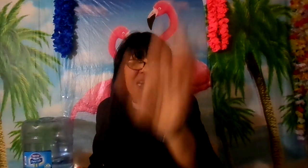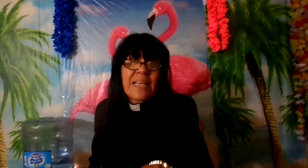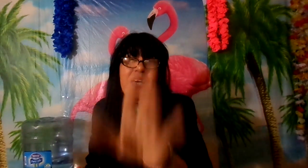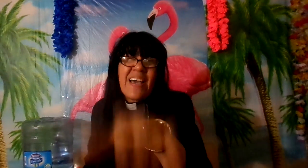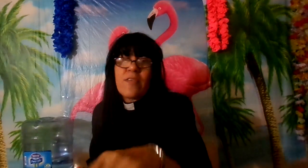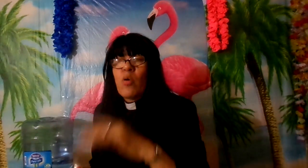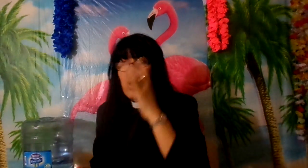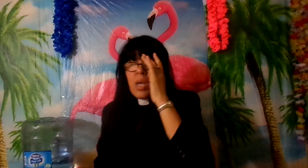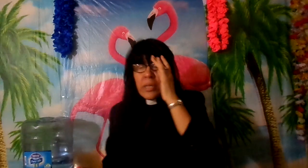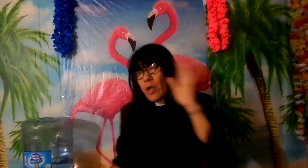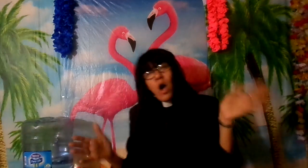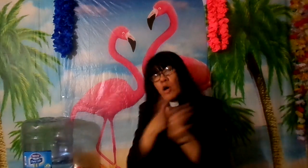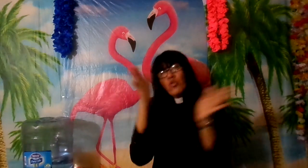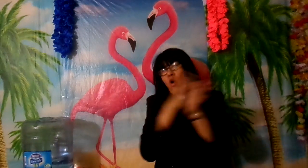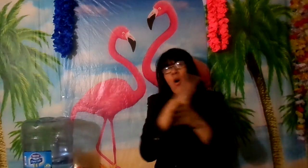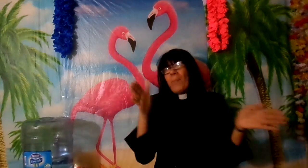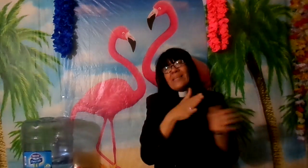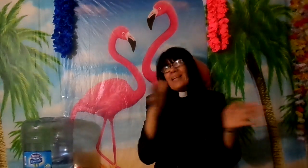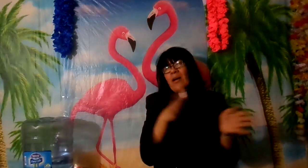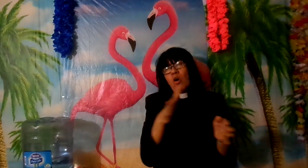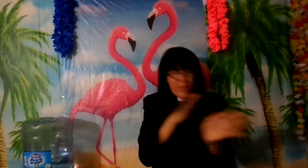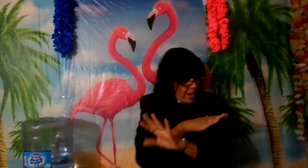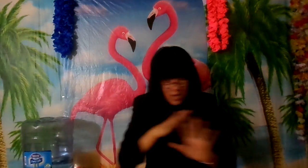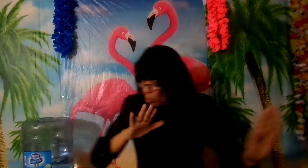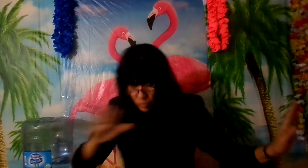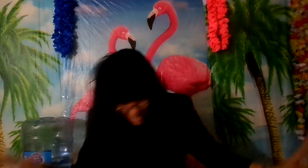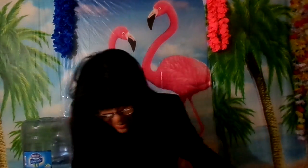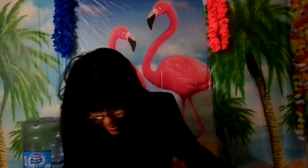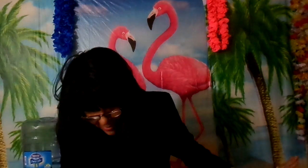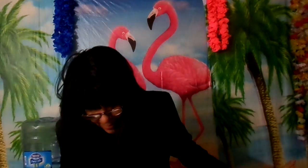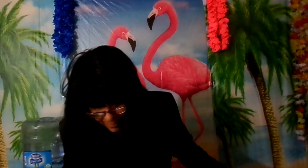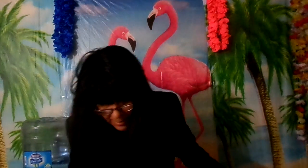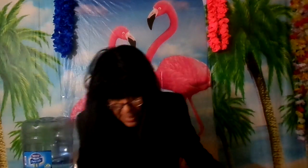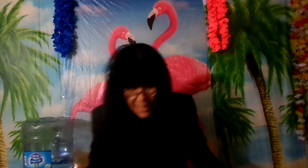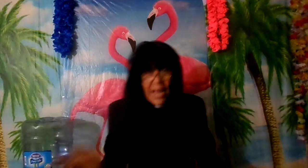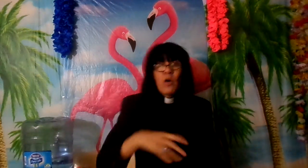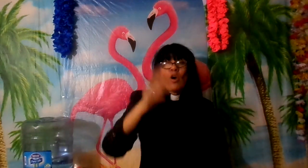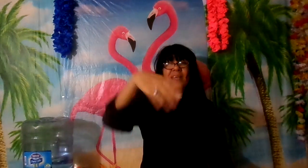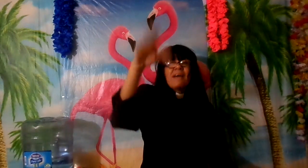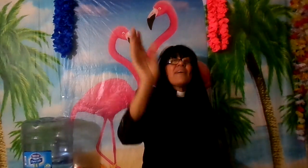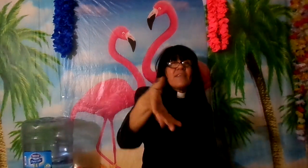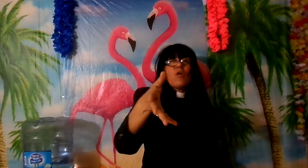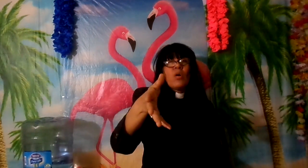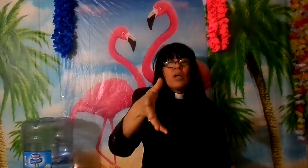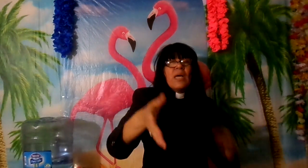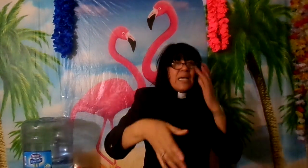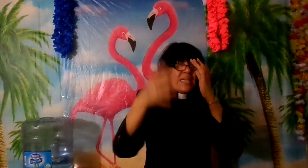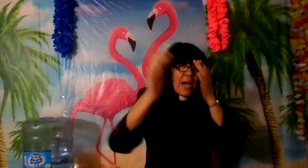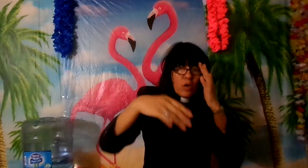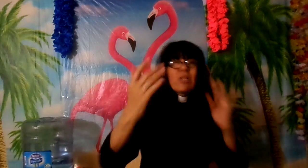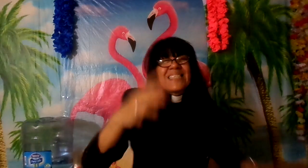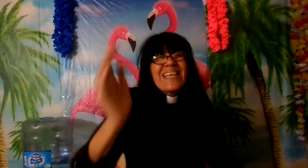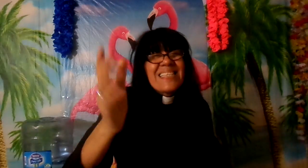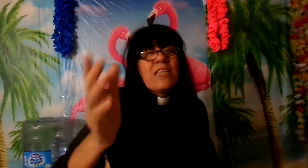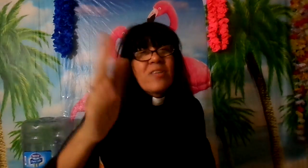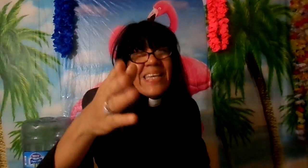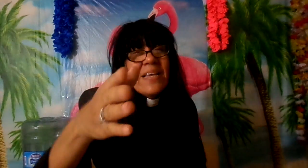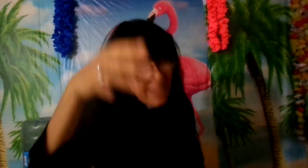a Satanás y a Dios Dios no comparte la gloria con nadie la gloria es de Dios y la gloria sigue siendo ¿de quién? de